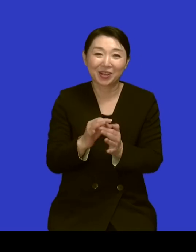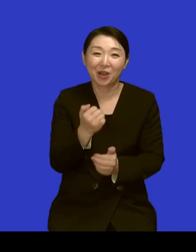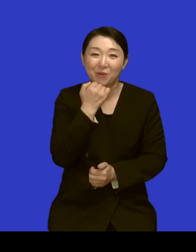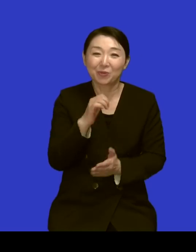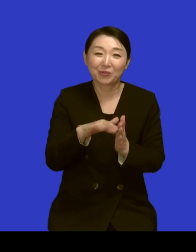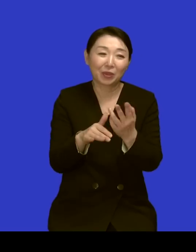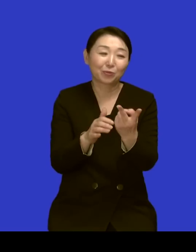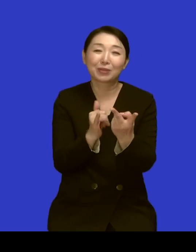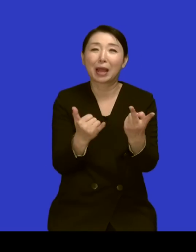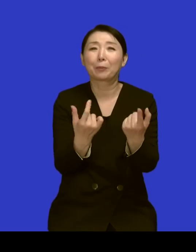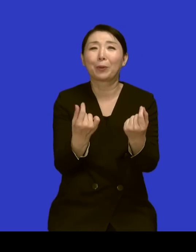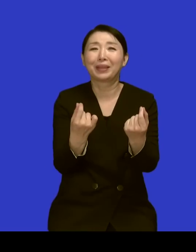좋아요 네